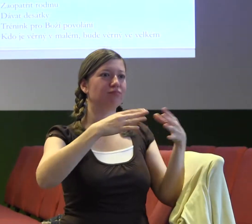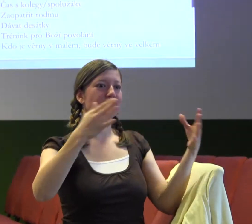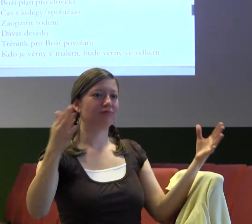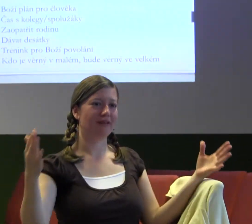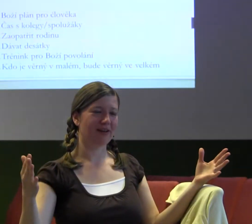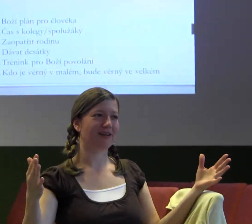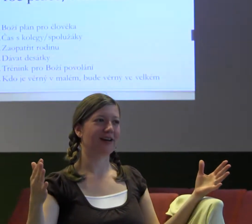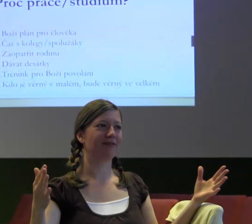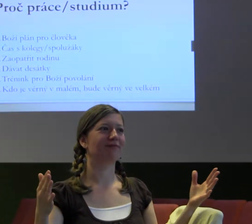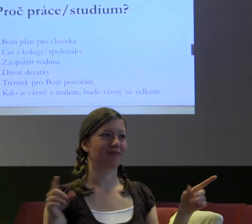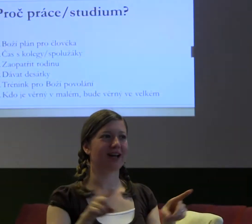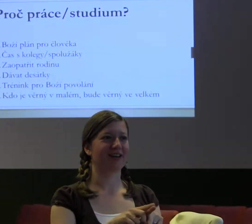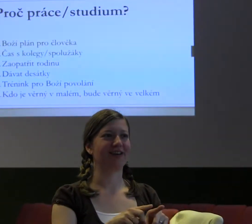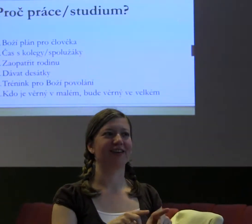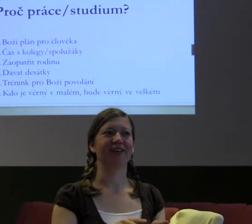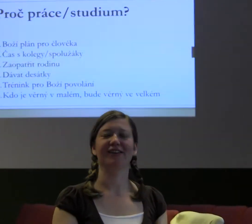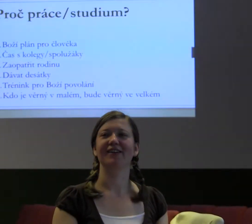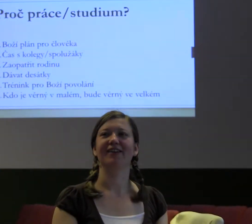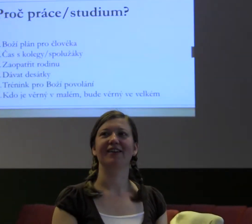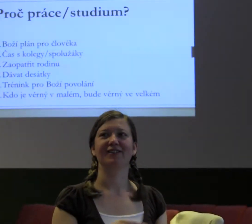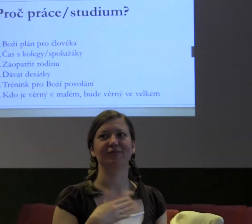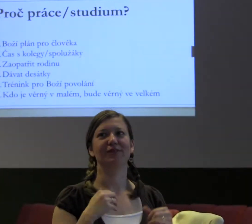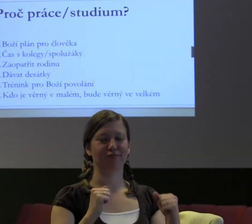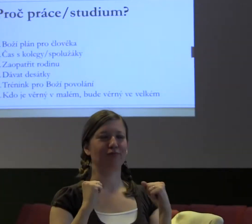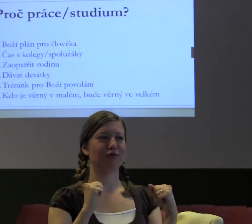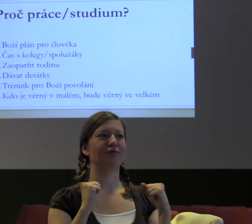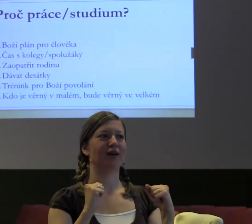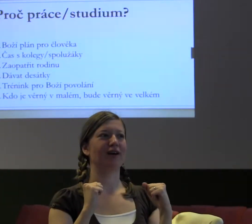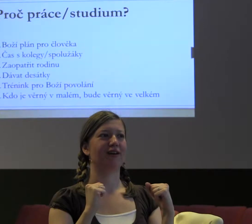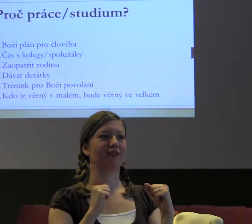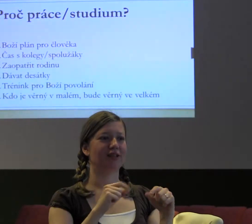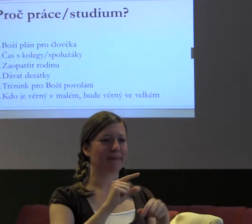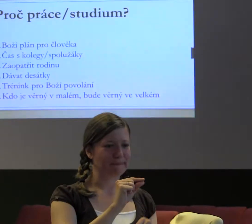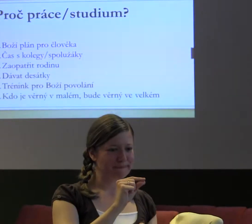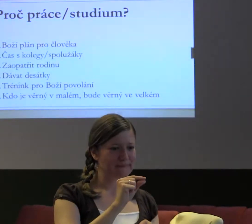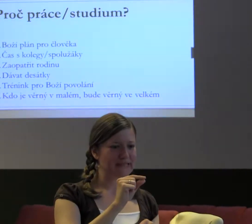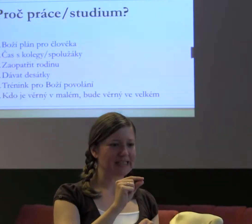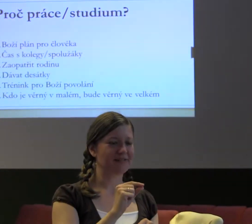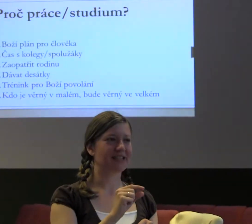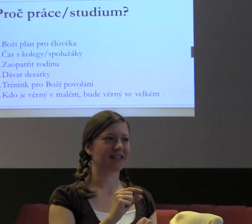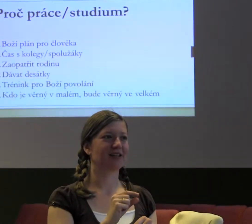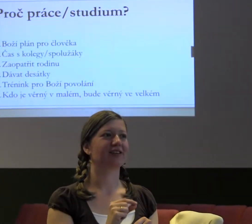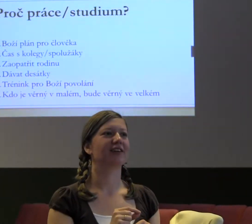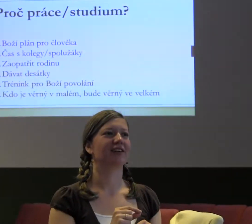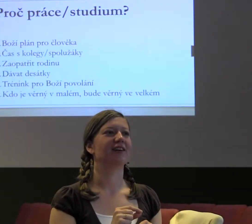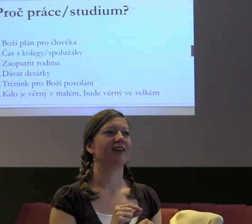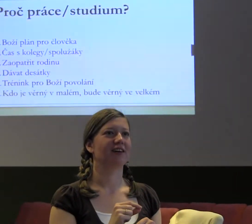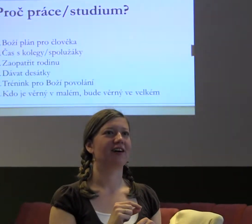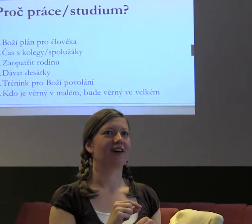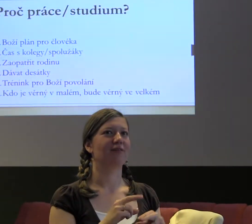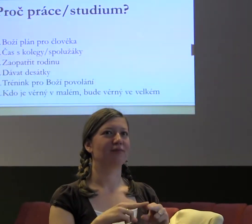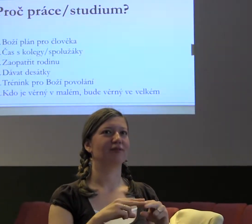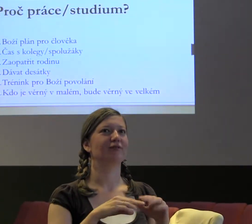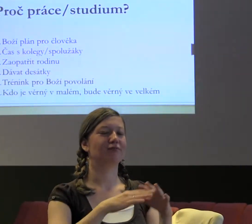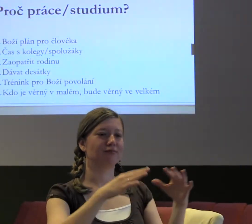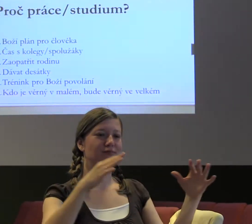když odcházíme v tu chvíli, kdy máme... Bůh se dívá na to, jak jsme věrní v malých věcech, předtím, než nás volá do těch věcí velkých.